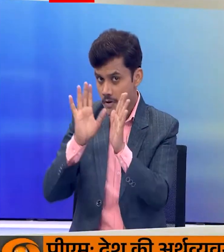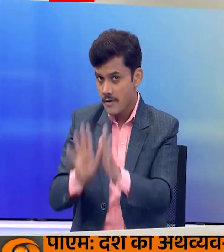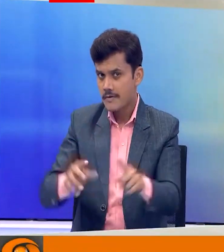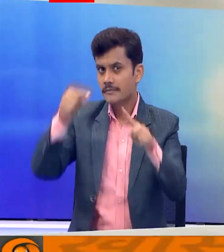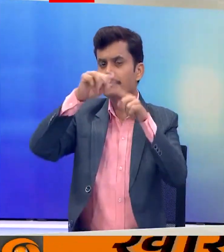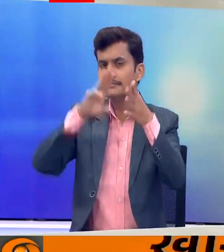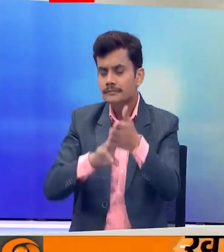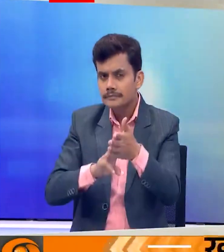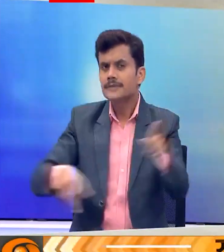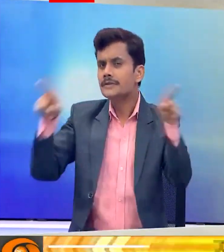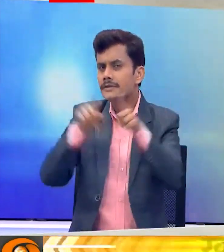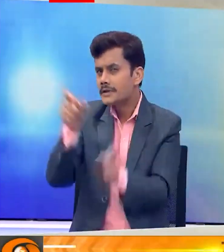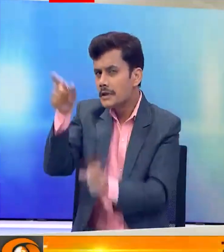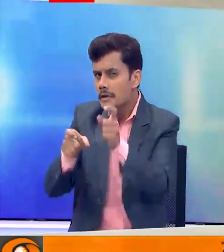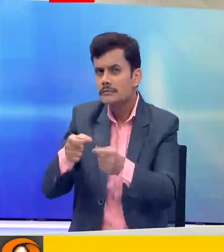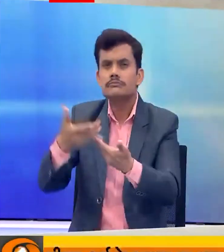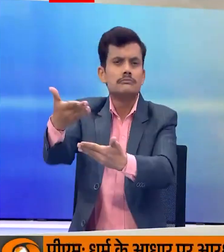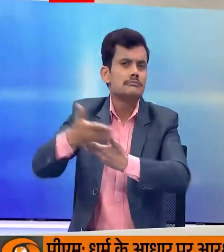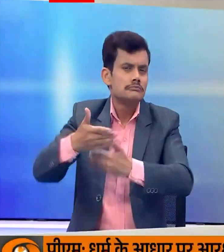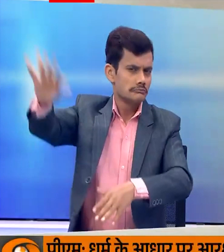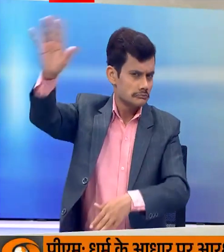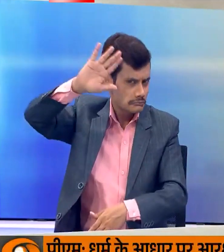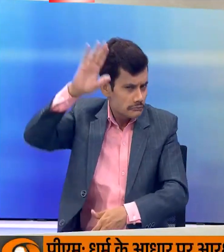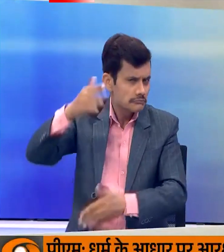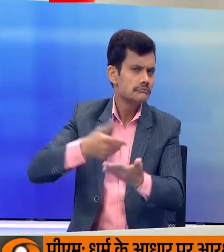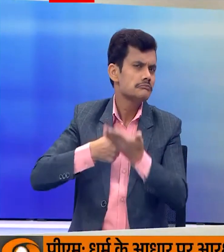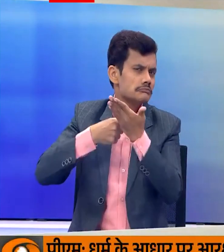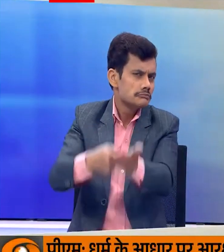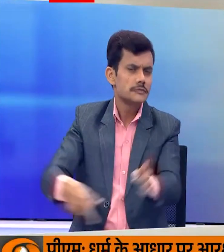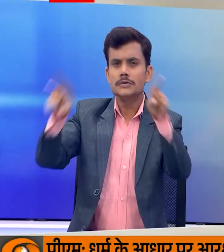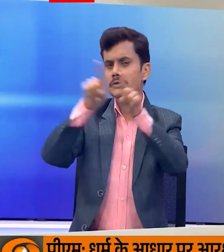हुए थे पी-एम ने भी लोगों का अभिवादन सुवीकार किया